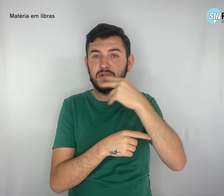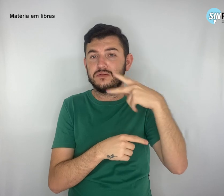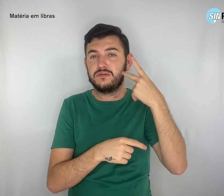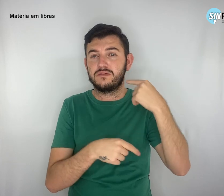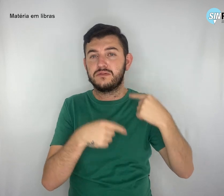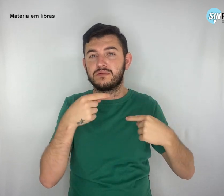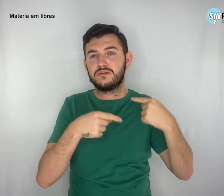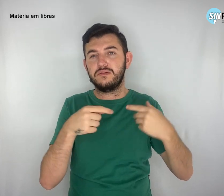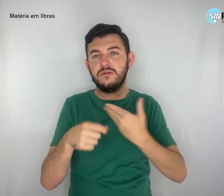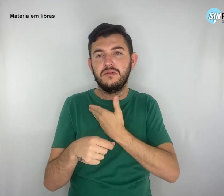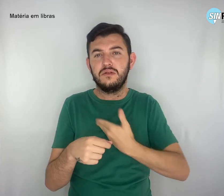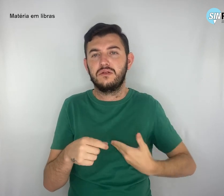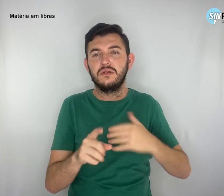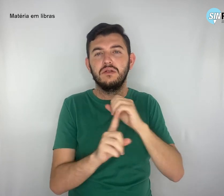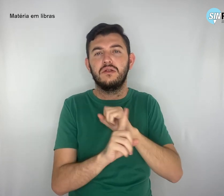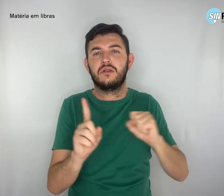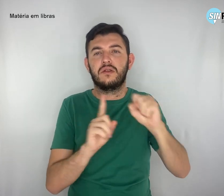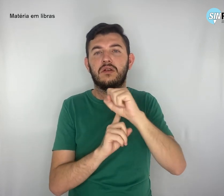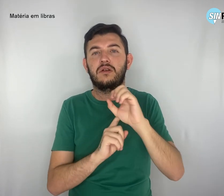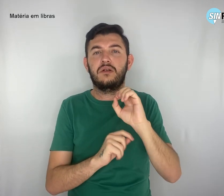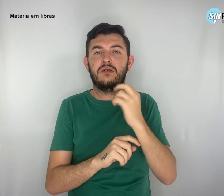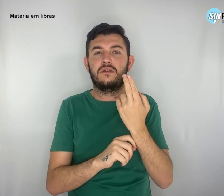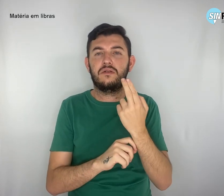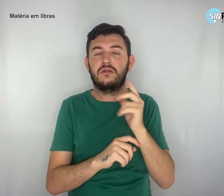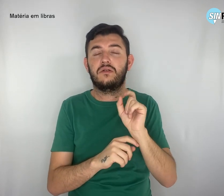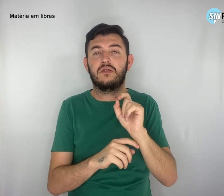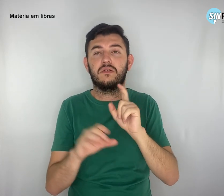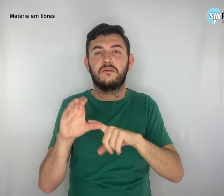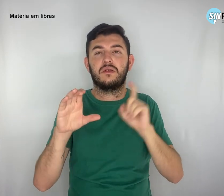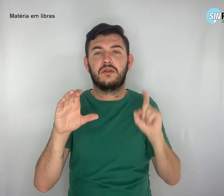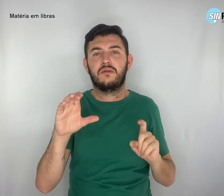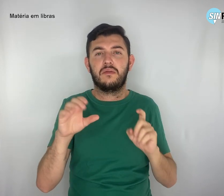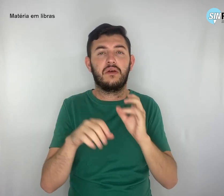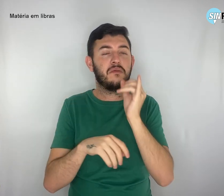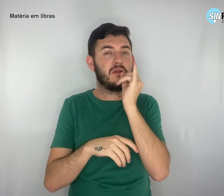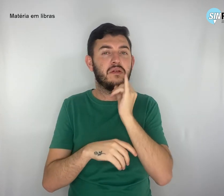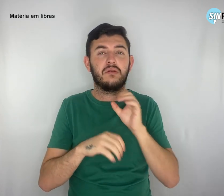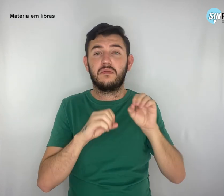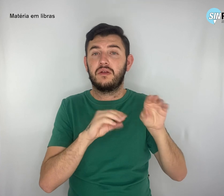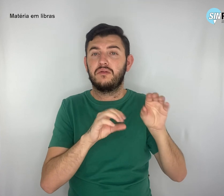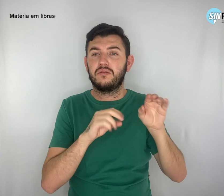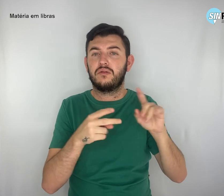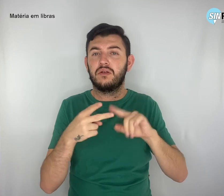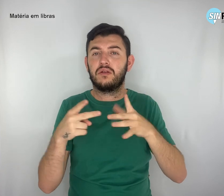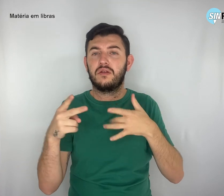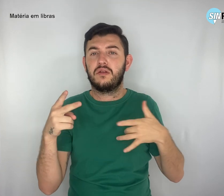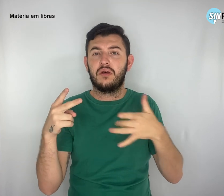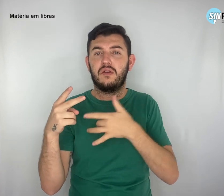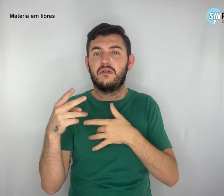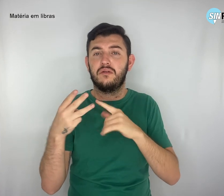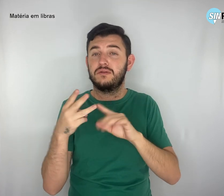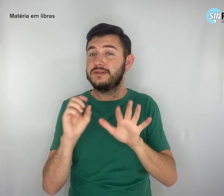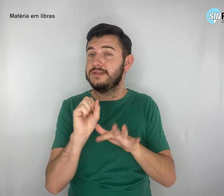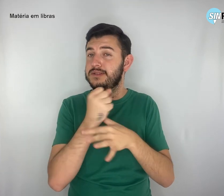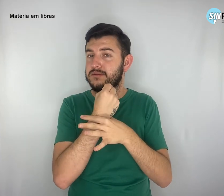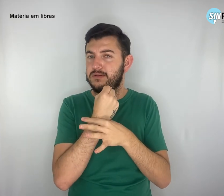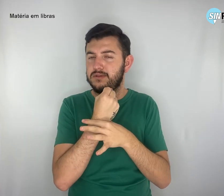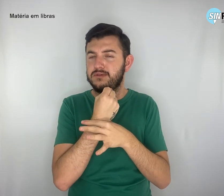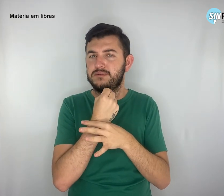e emancipatórias como educação, saúde, segurança, não podem